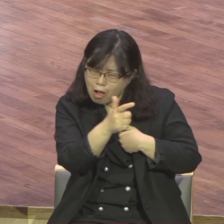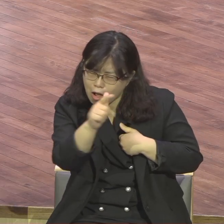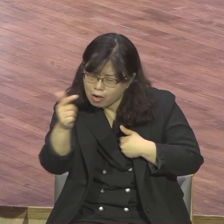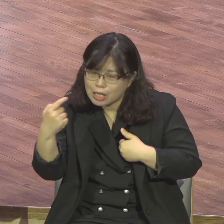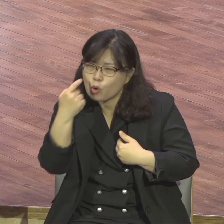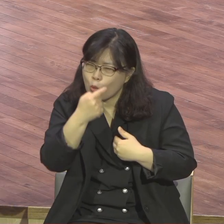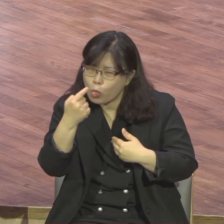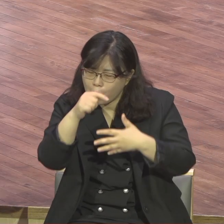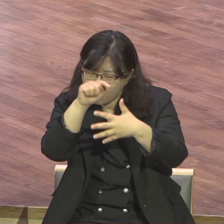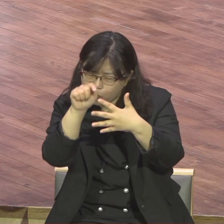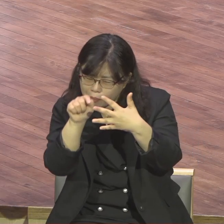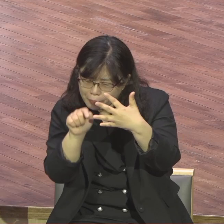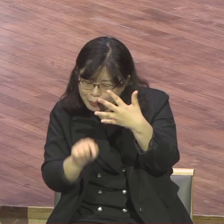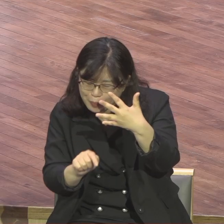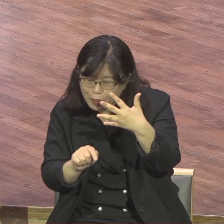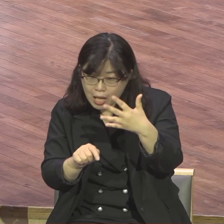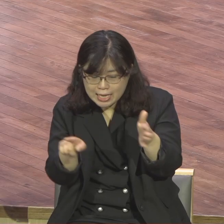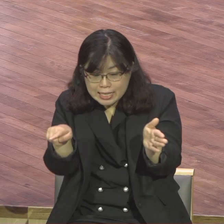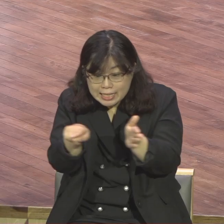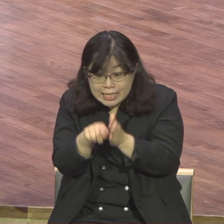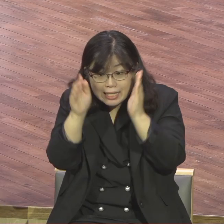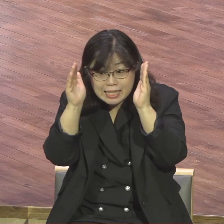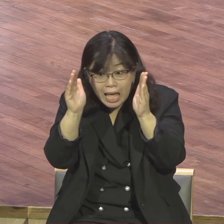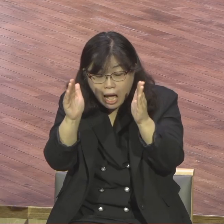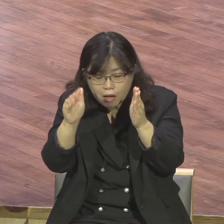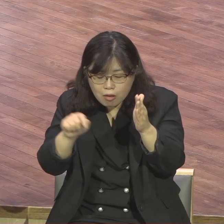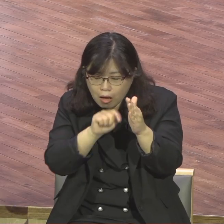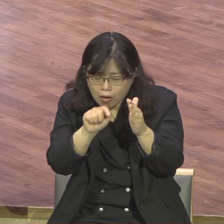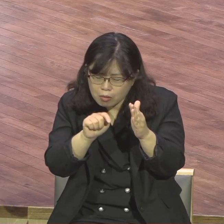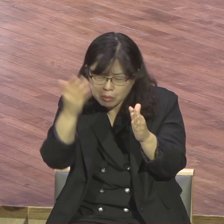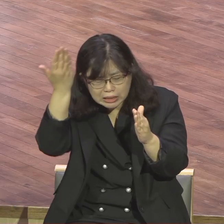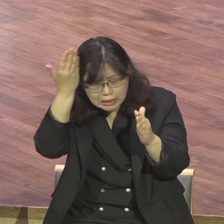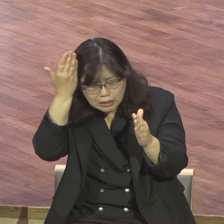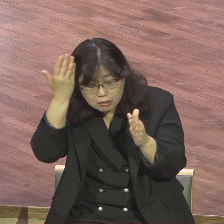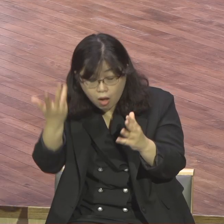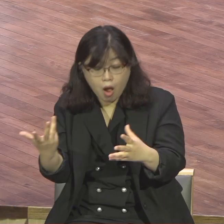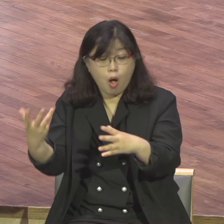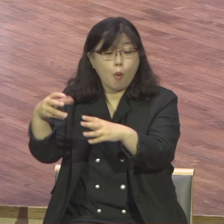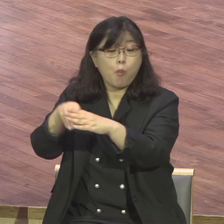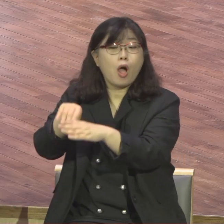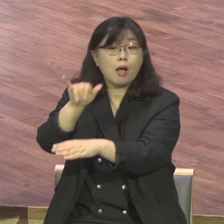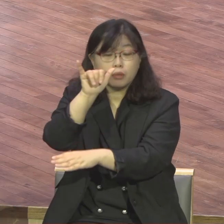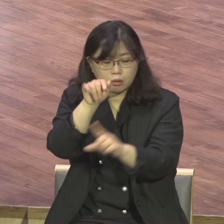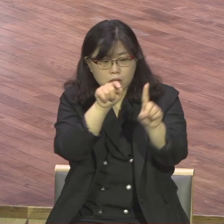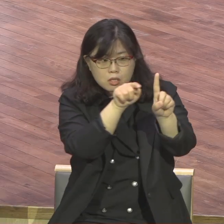이런 모든 신학과 교리와 믿음이 한 가지 목표를 향하여 가고 있다